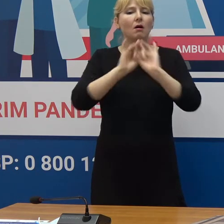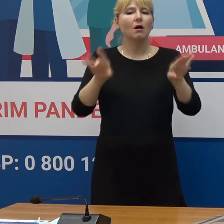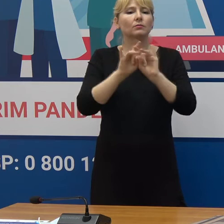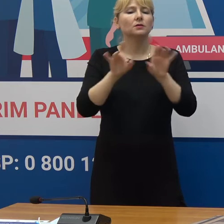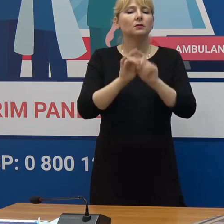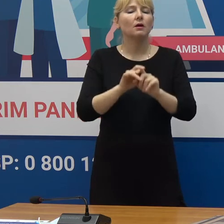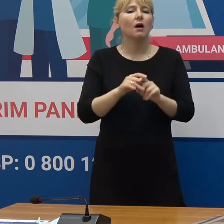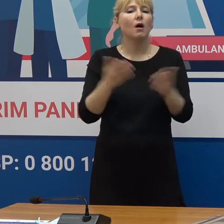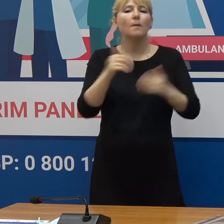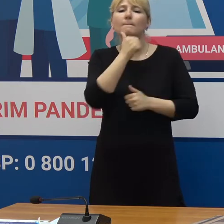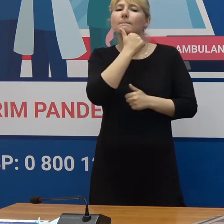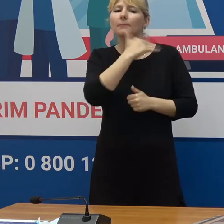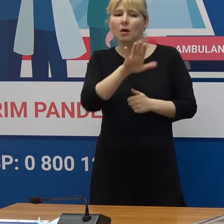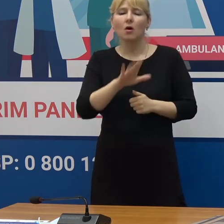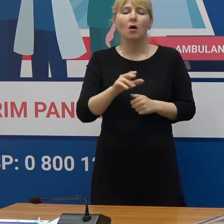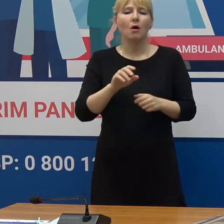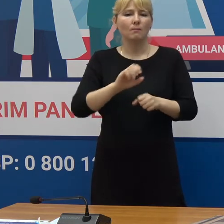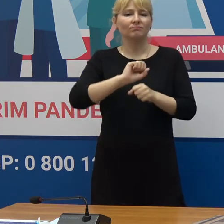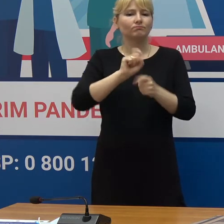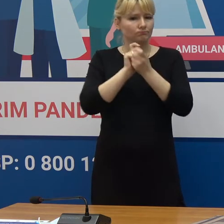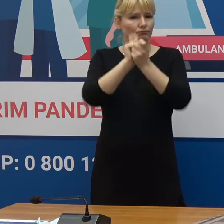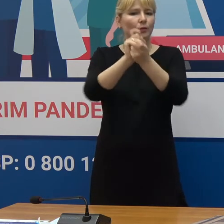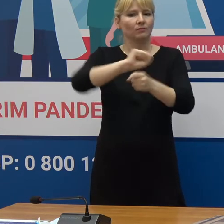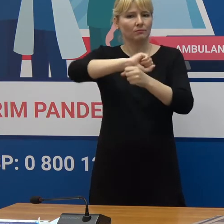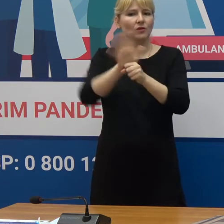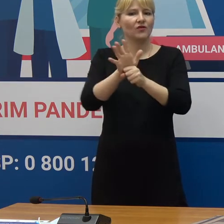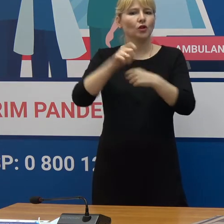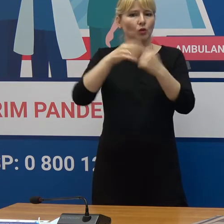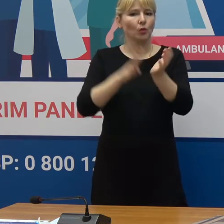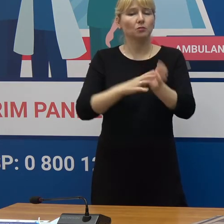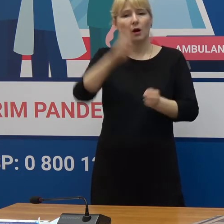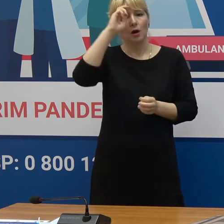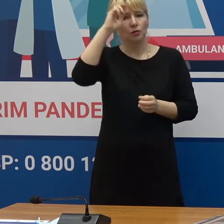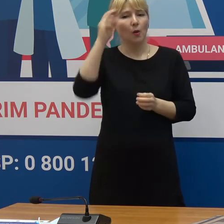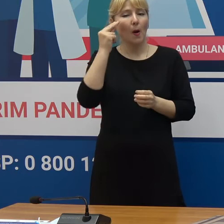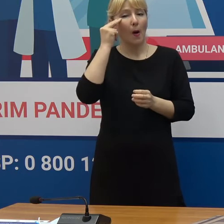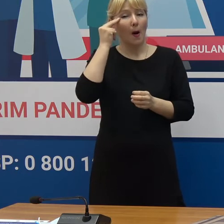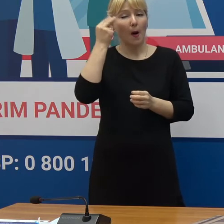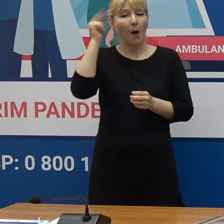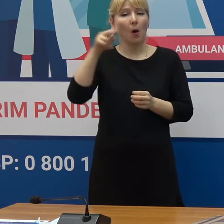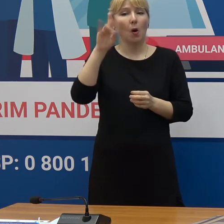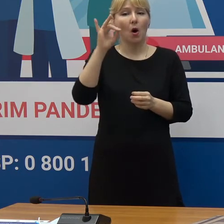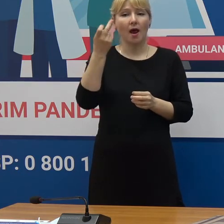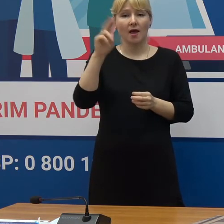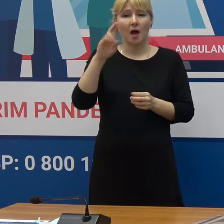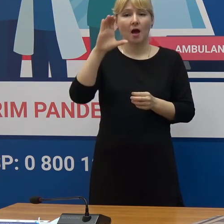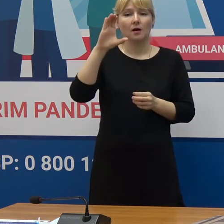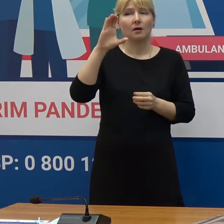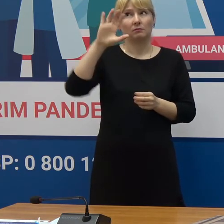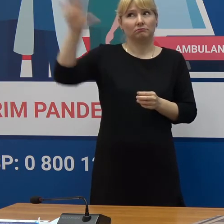practici bune în prevenirea COVID-19 Vorbim de țara cum este Corea de Sud Și